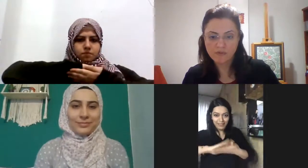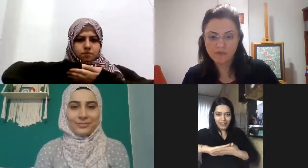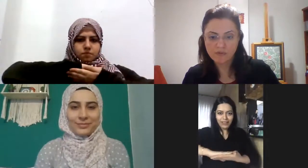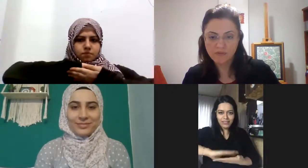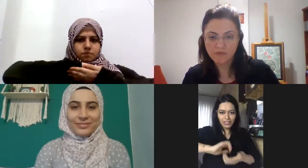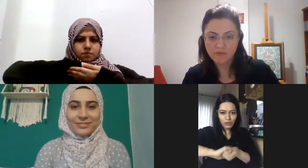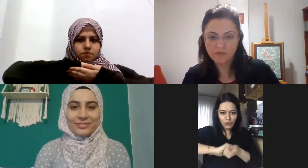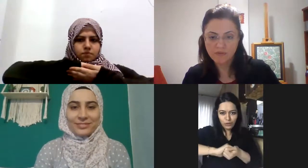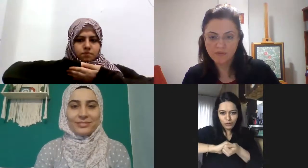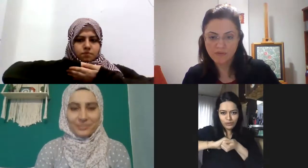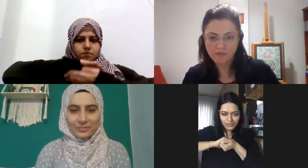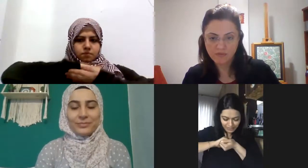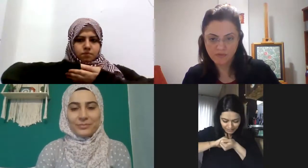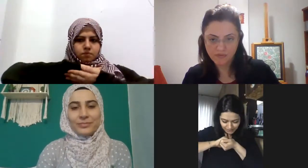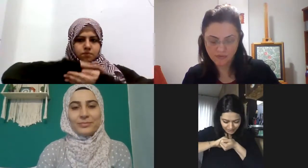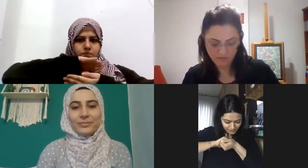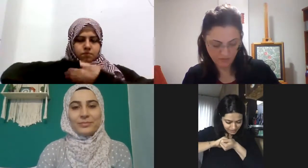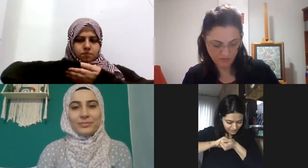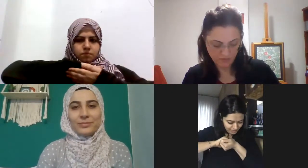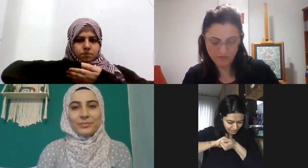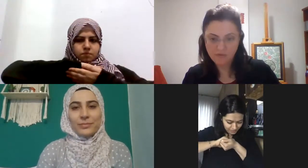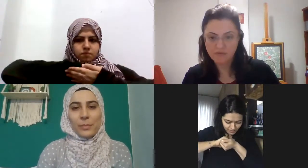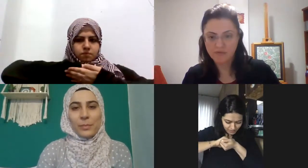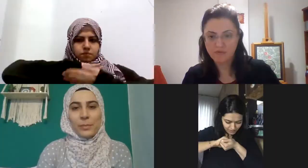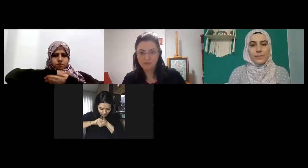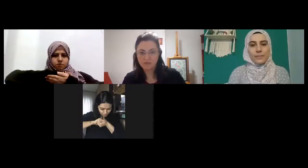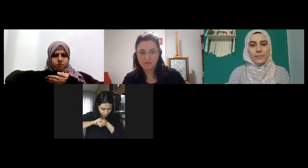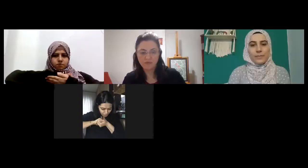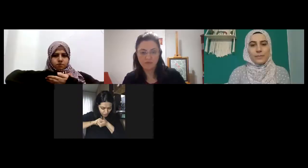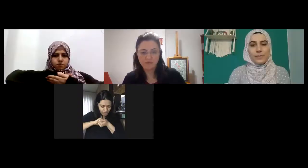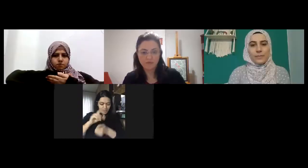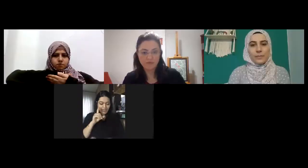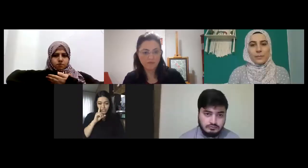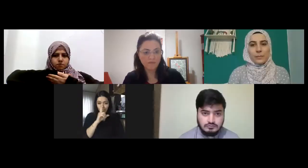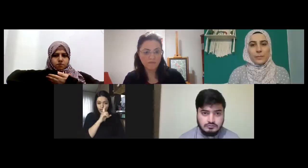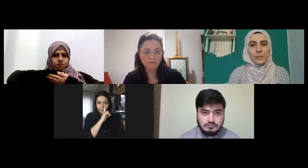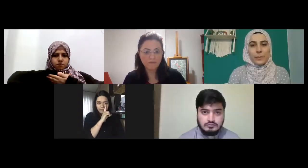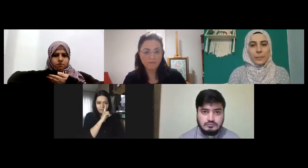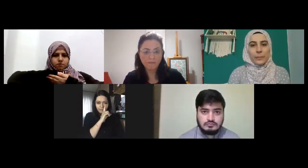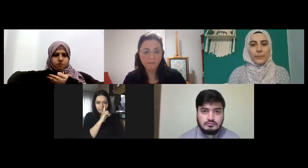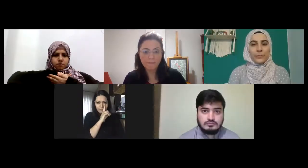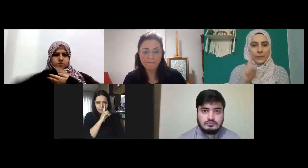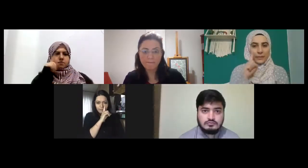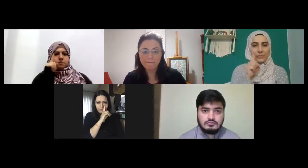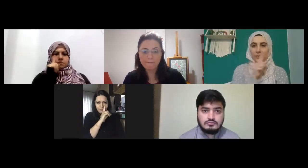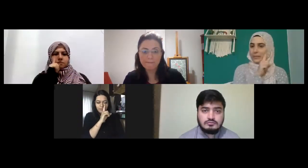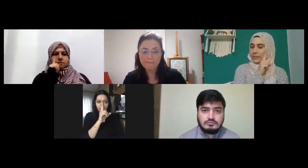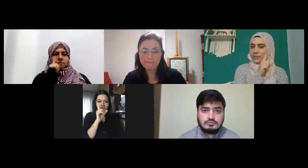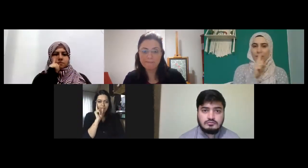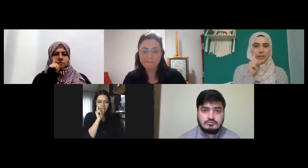arkadaş dost eee devam edeyim dost enişte evet enişte